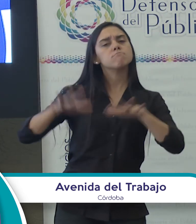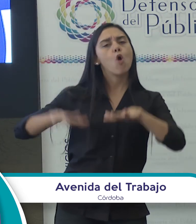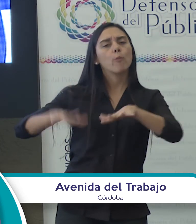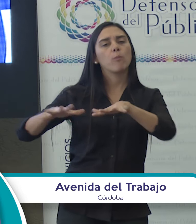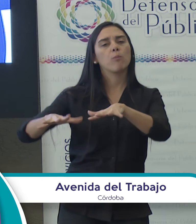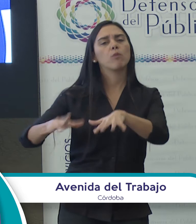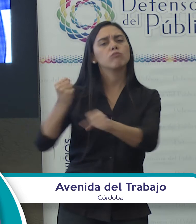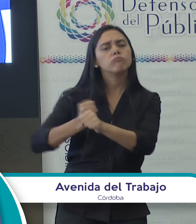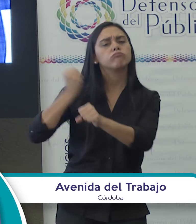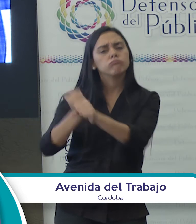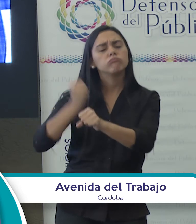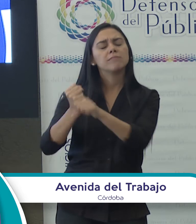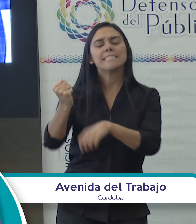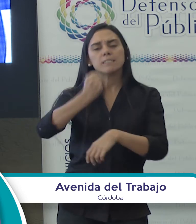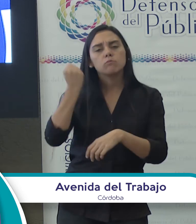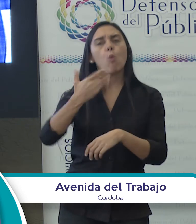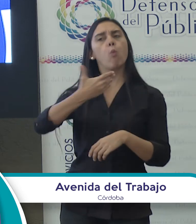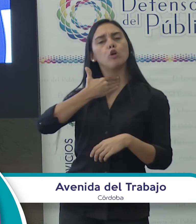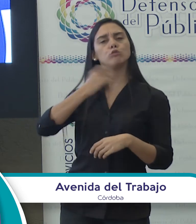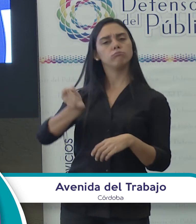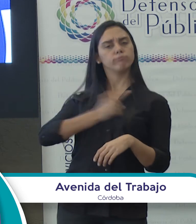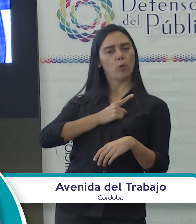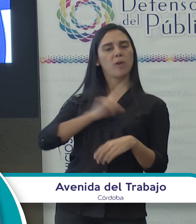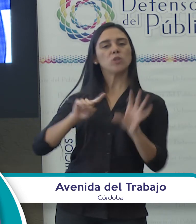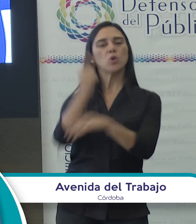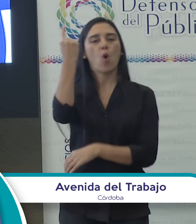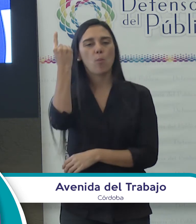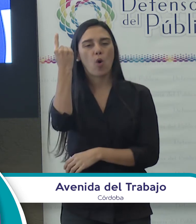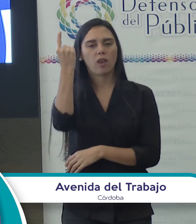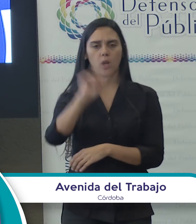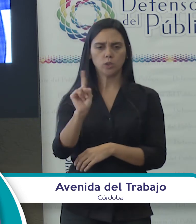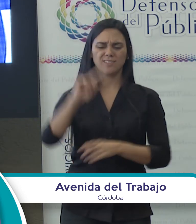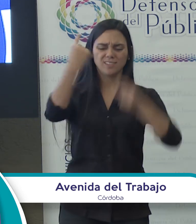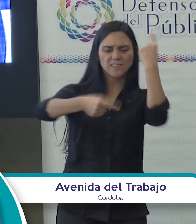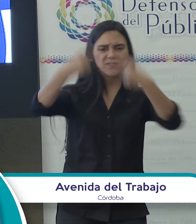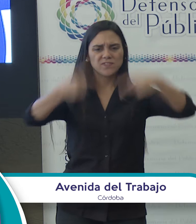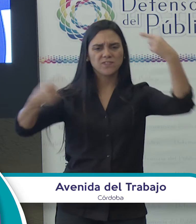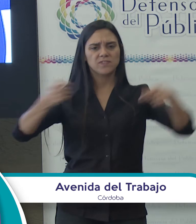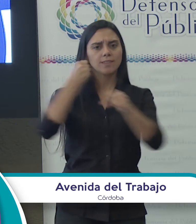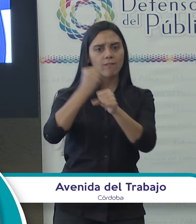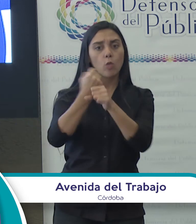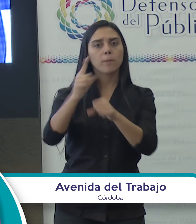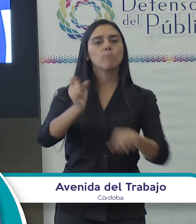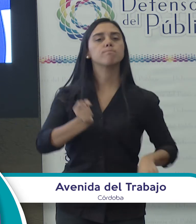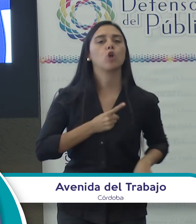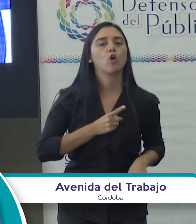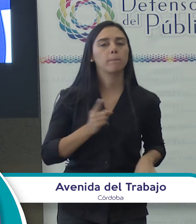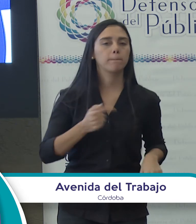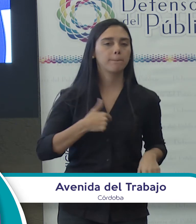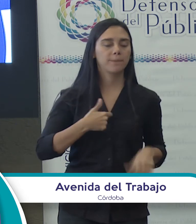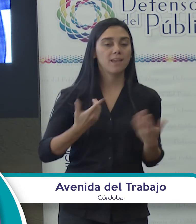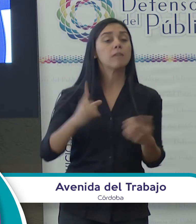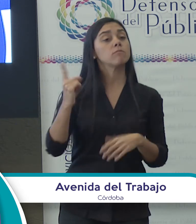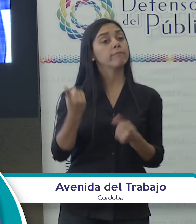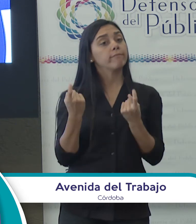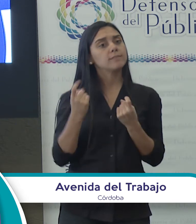empodere y atienda su propia voz. No va a ser homogénea esta voz, no va a ser una, pero va a ser propia. Es necesario que existan canales